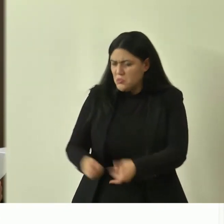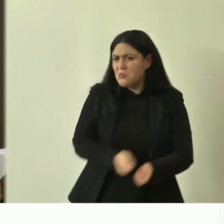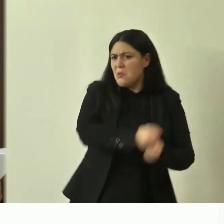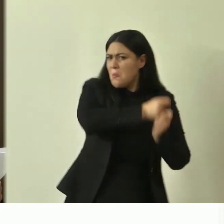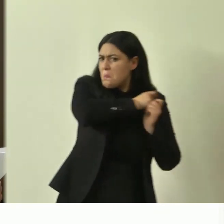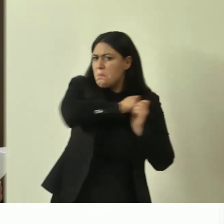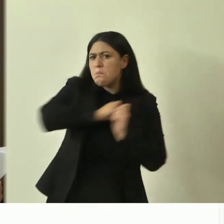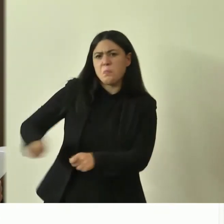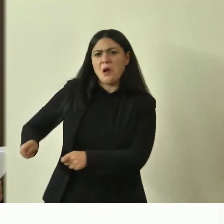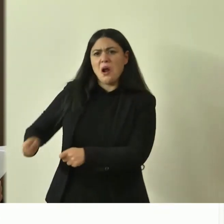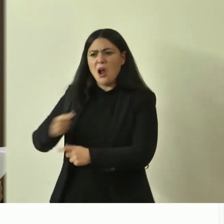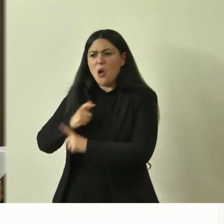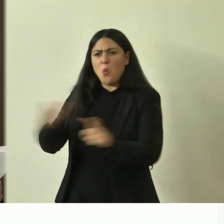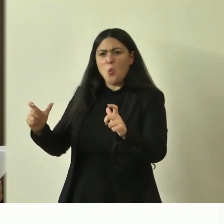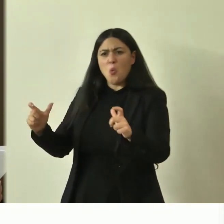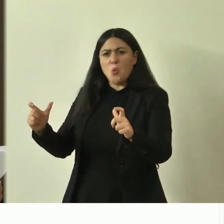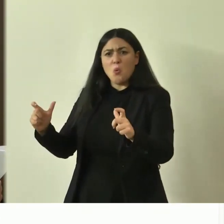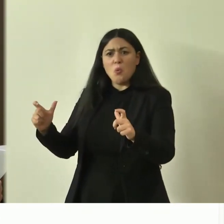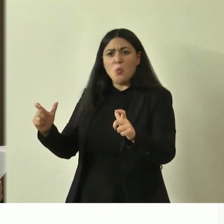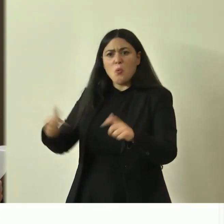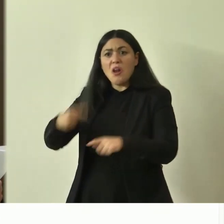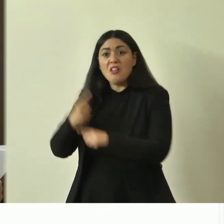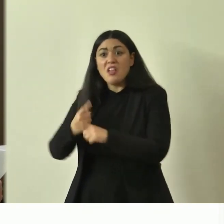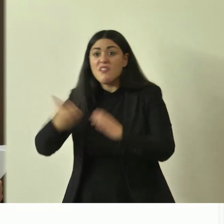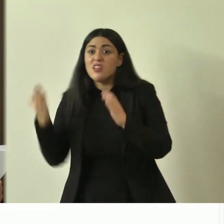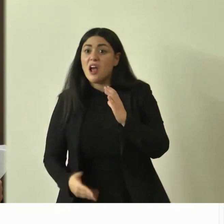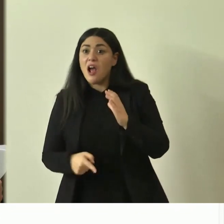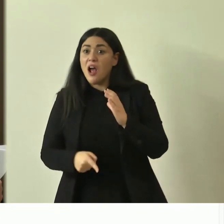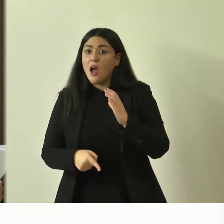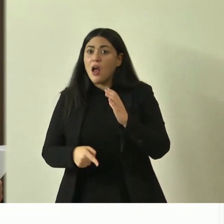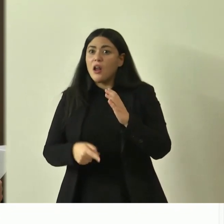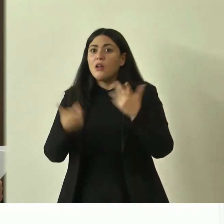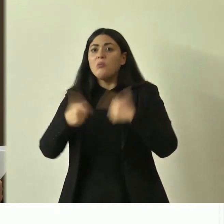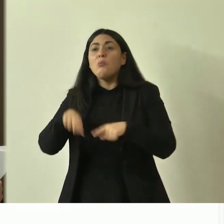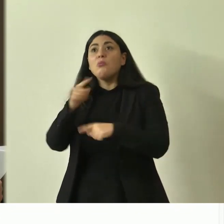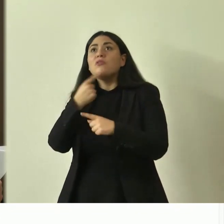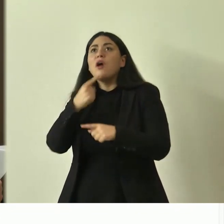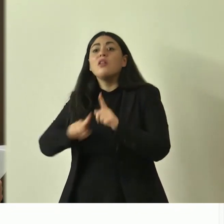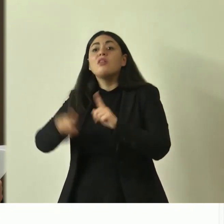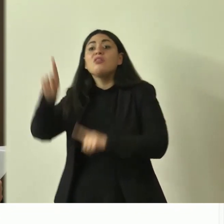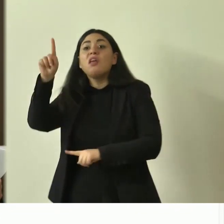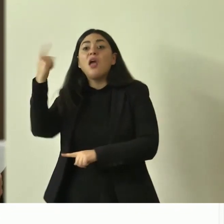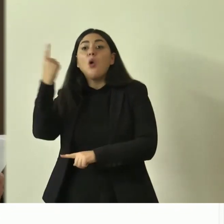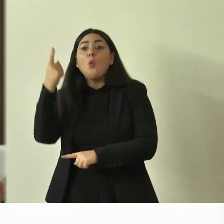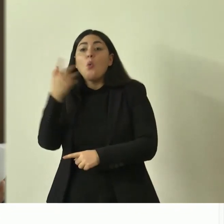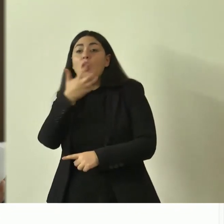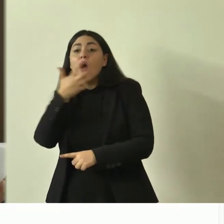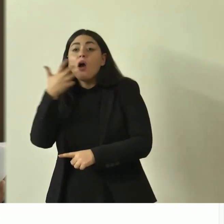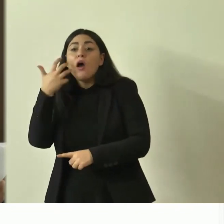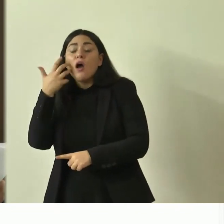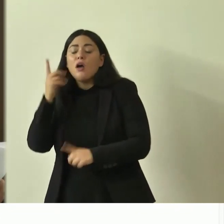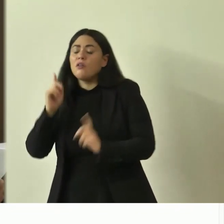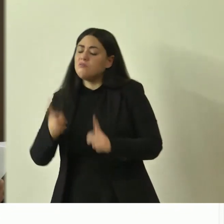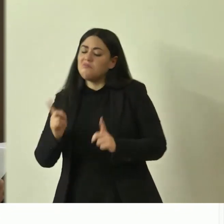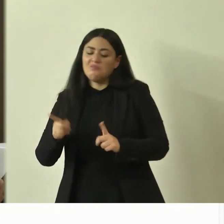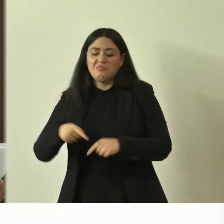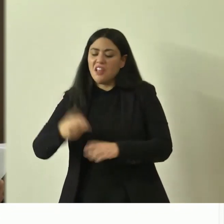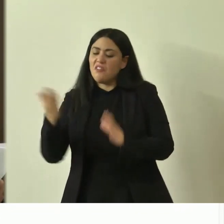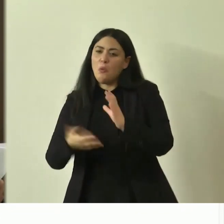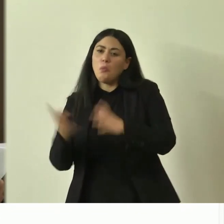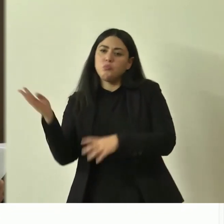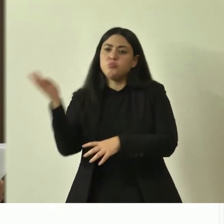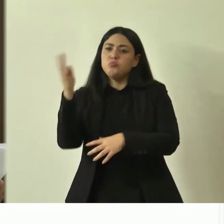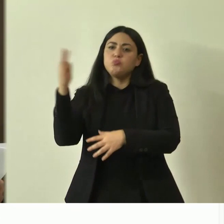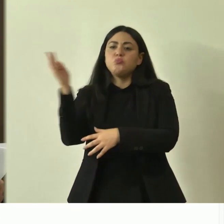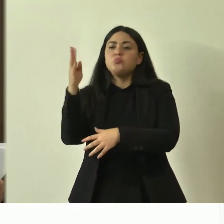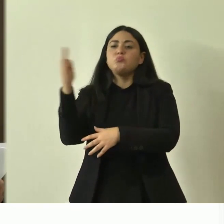sbraitando quando anche non fosse solo cara la dea ma la dea in persona tra poco a terra si schianterà con tutta la sua cima